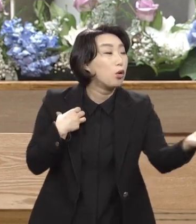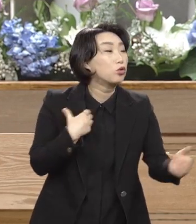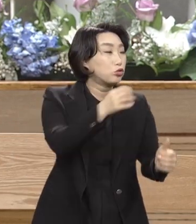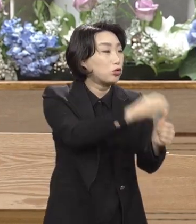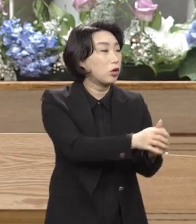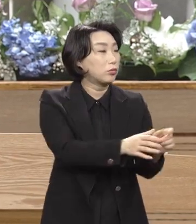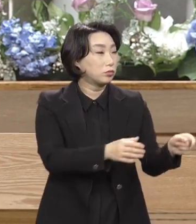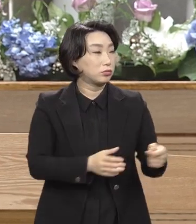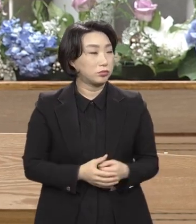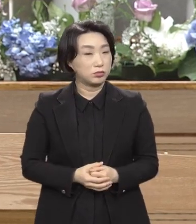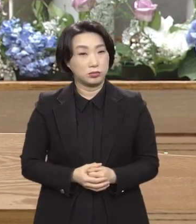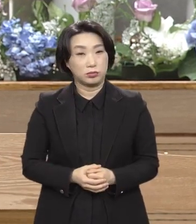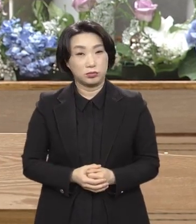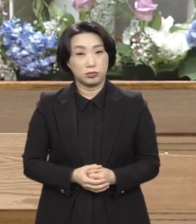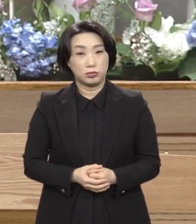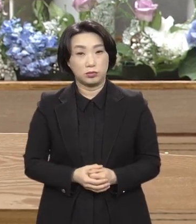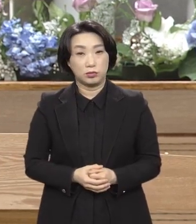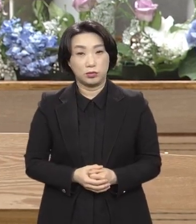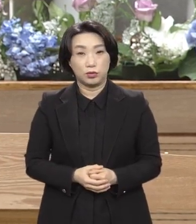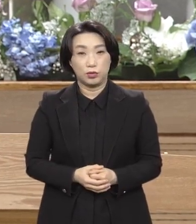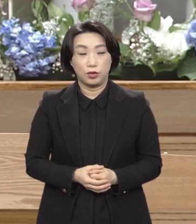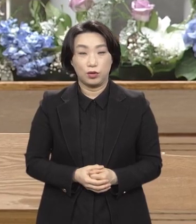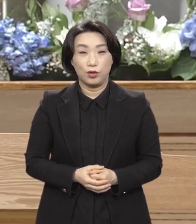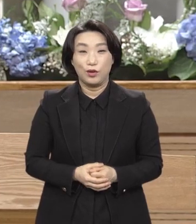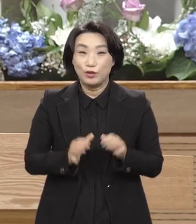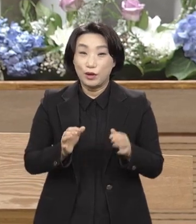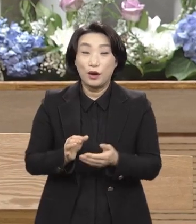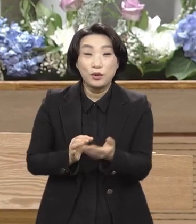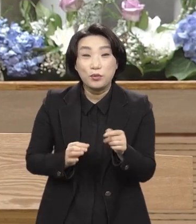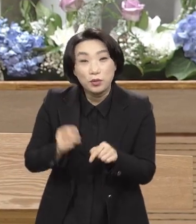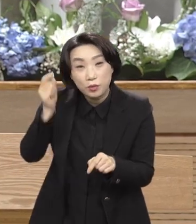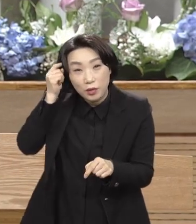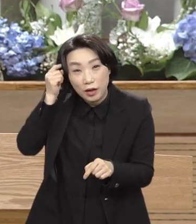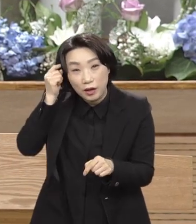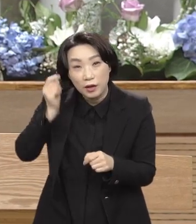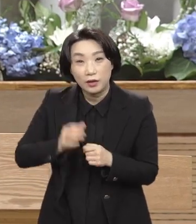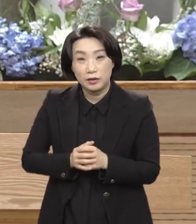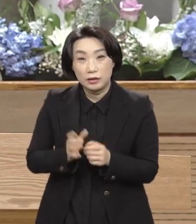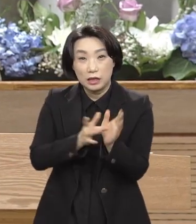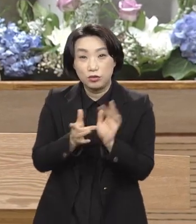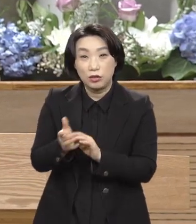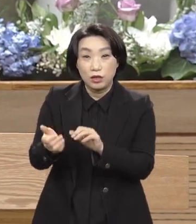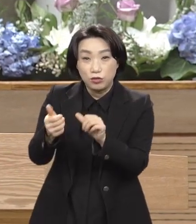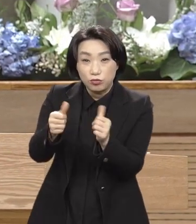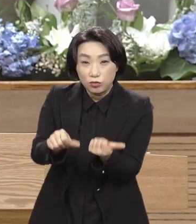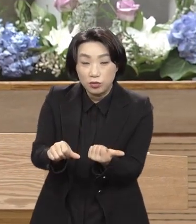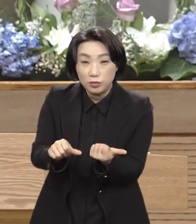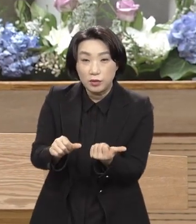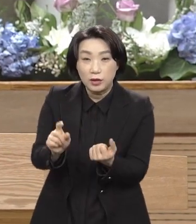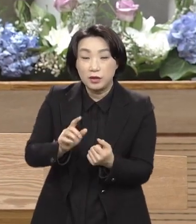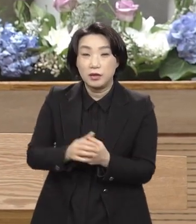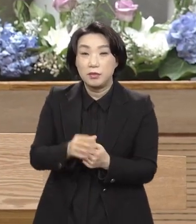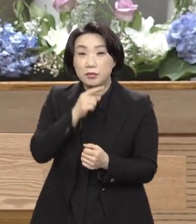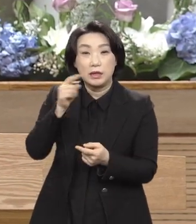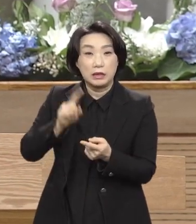거예요. 그게 이만큼 예수님의 죽음에 대한 저주가